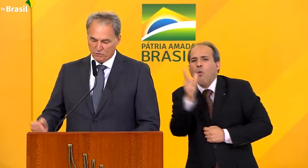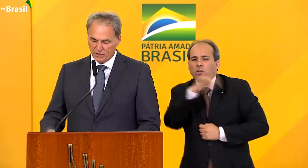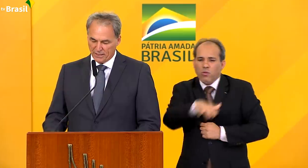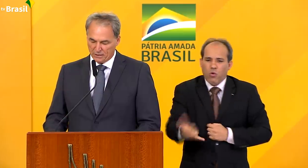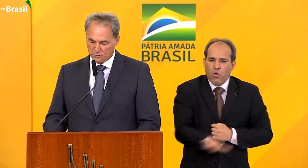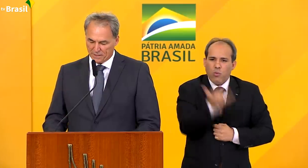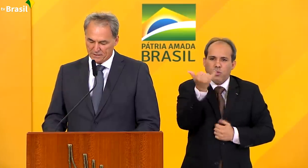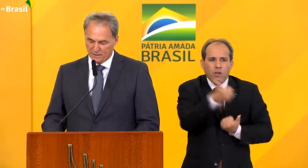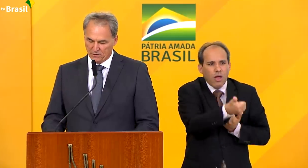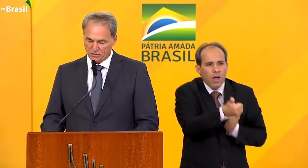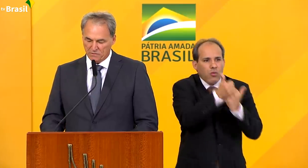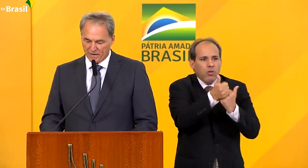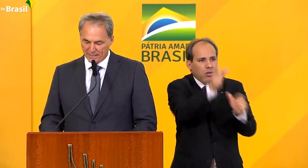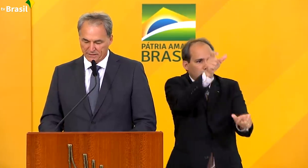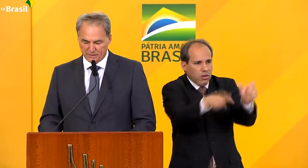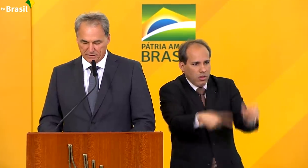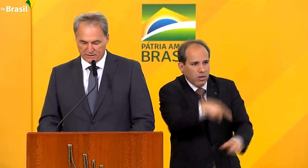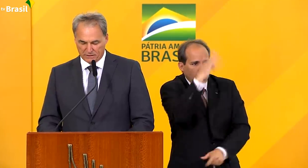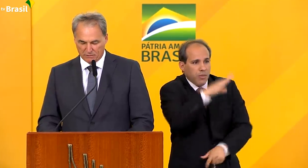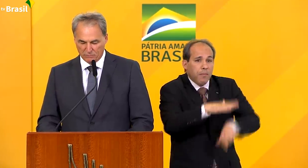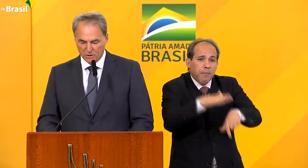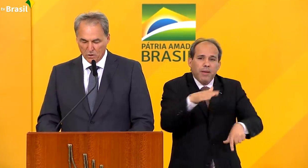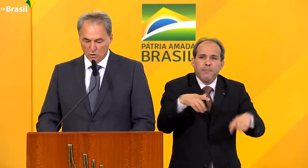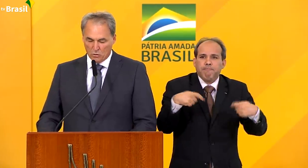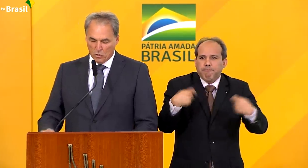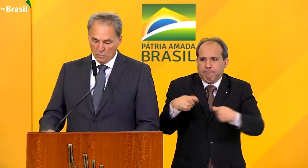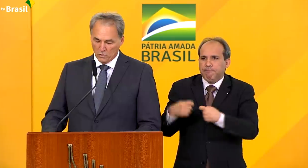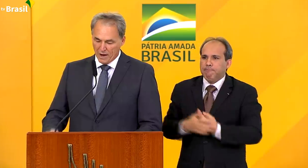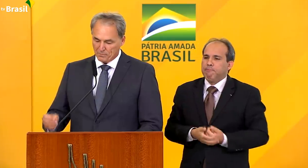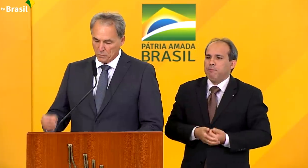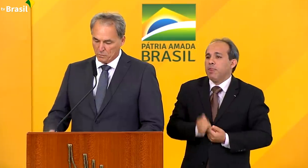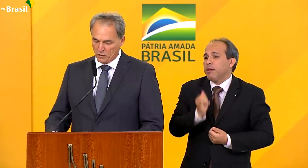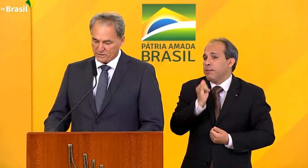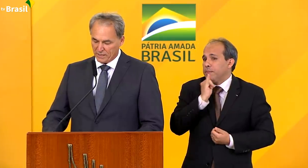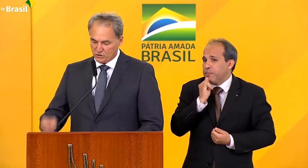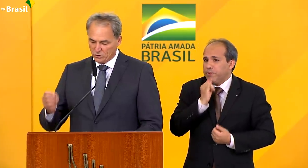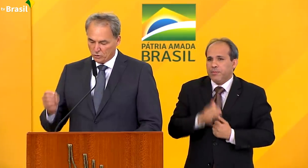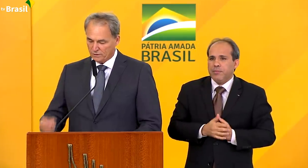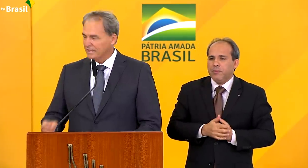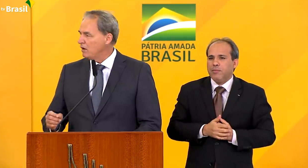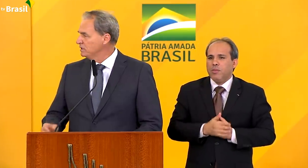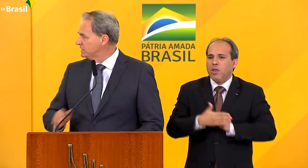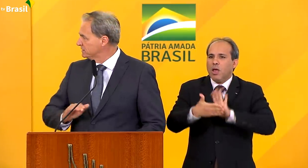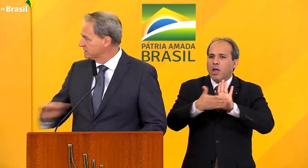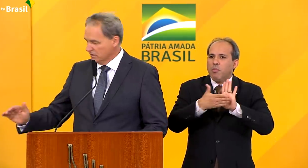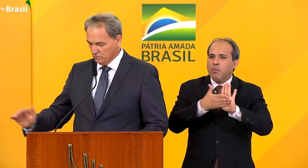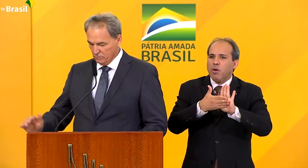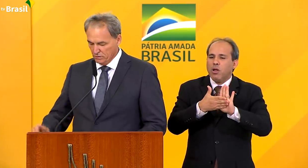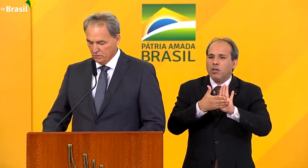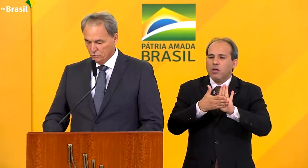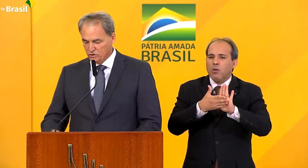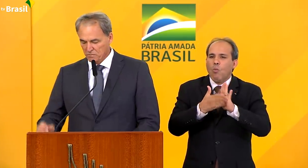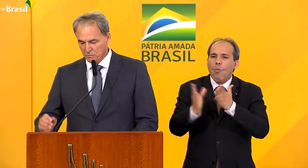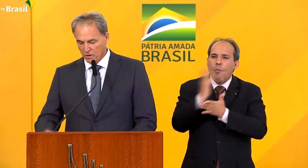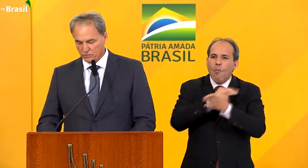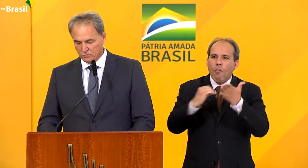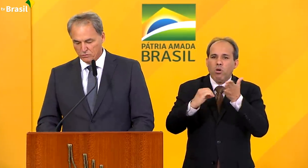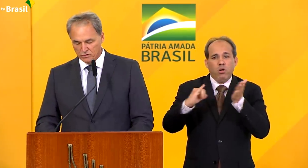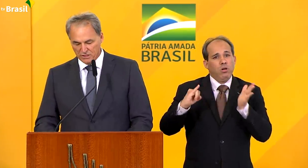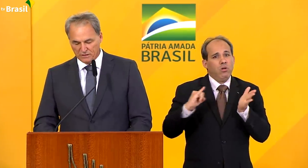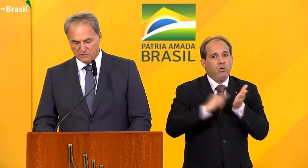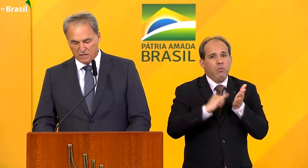para auxiliar os brasileiros que mais necessitam, como a proposta de total isenção dos